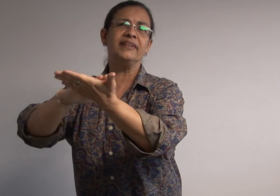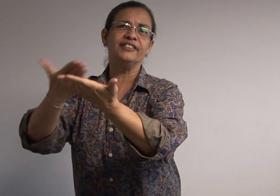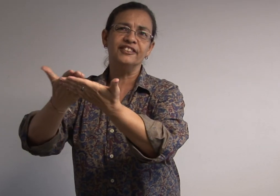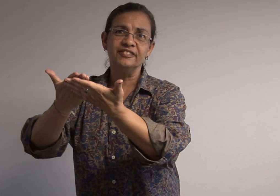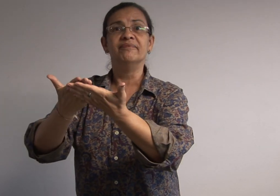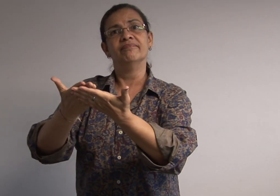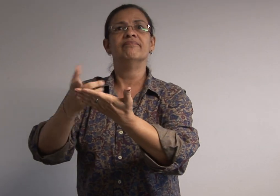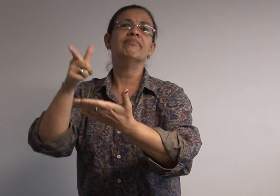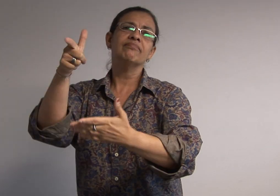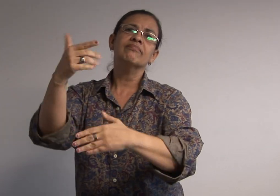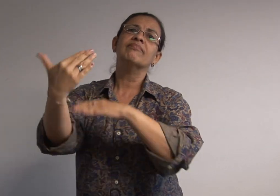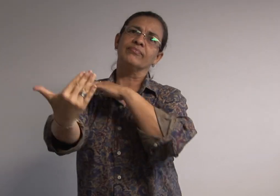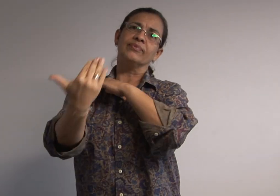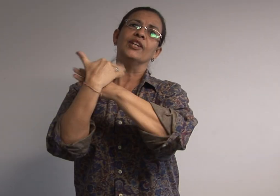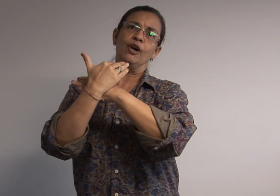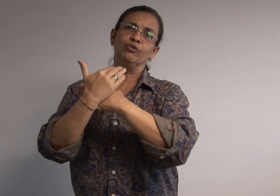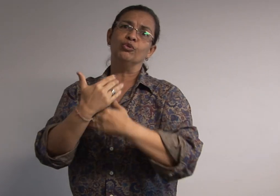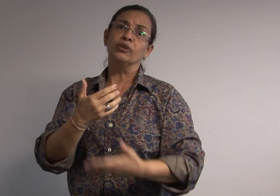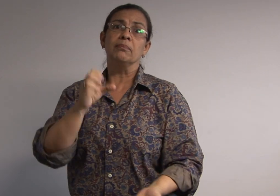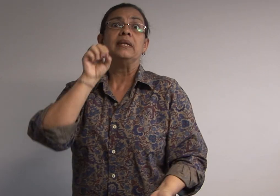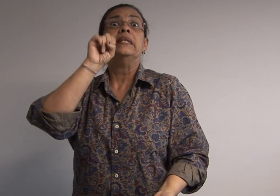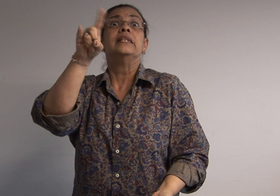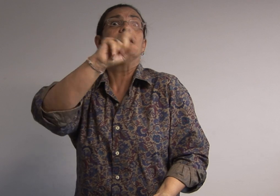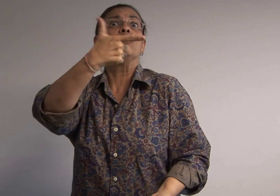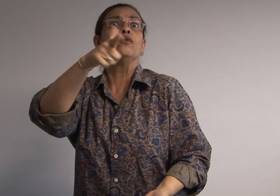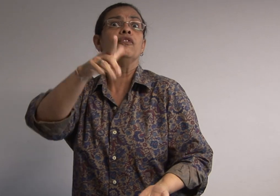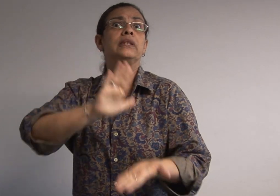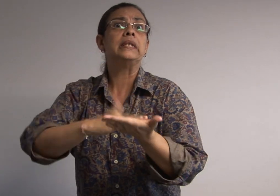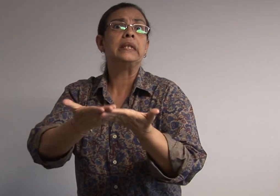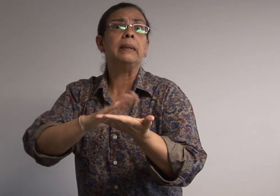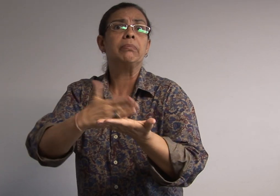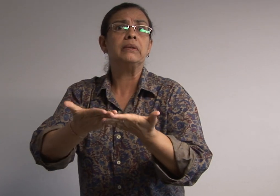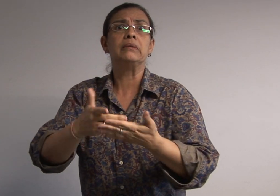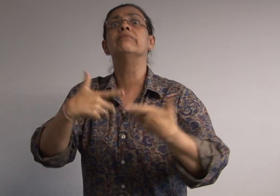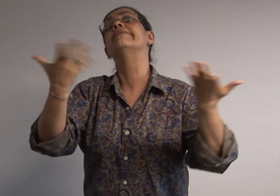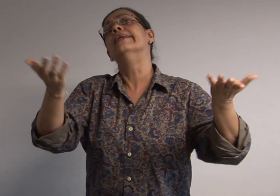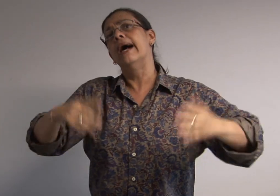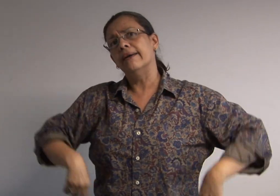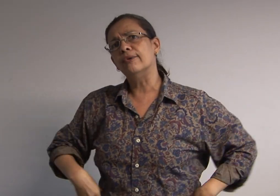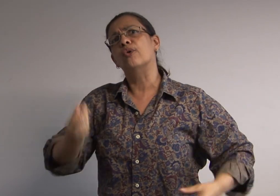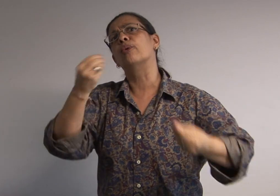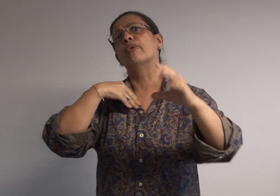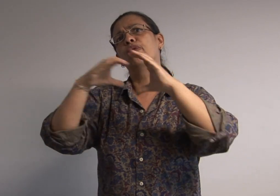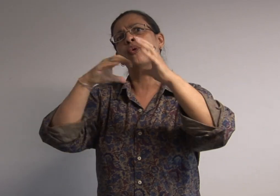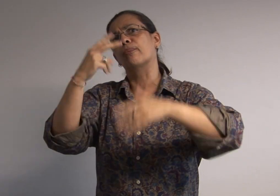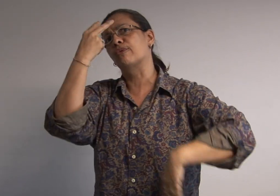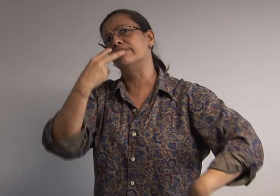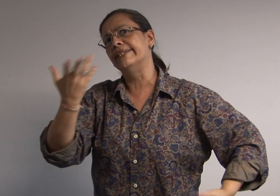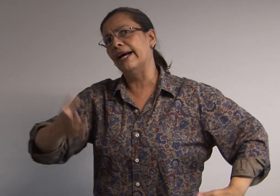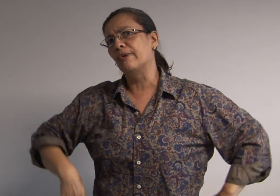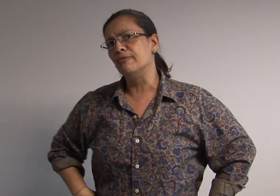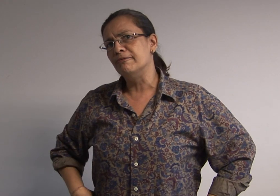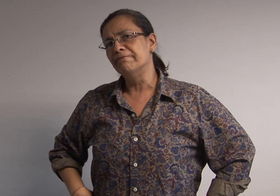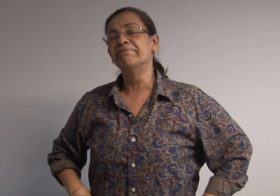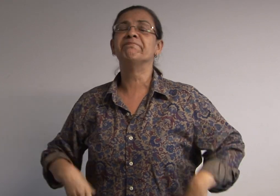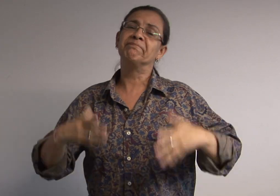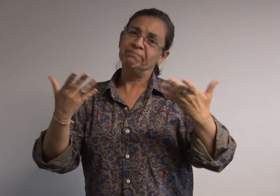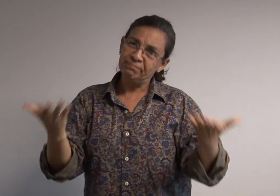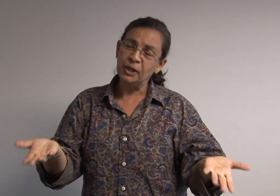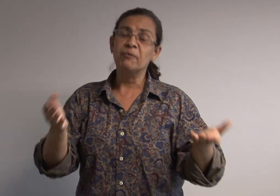dividiria com uma pessoa cega, e fiquei assustada um pouco, a princípio, porque como é que um surdo vai se comunicar